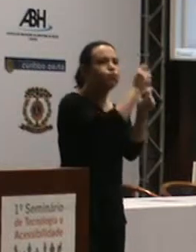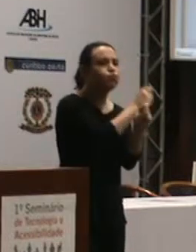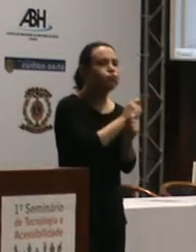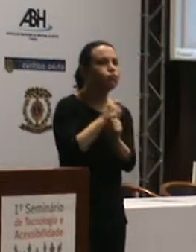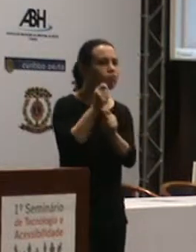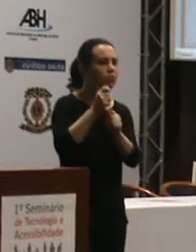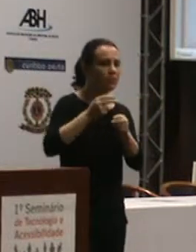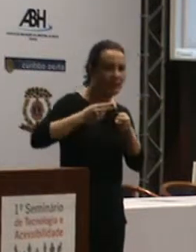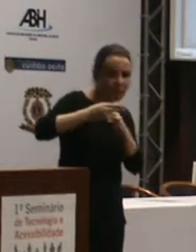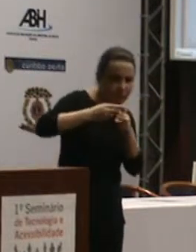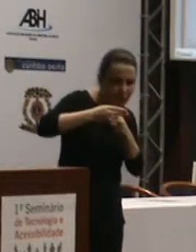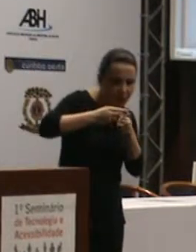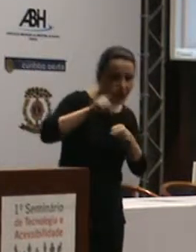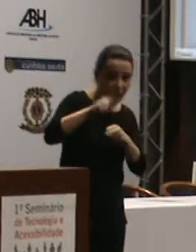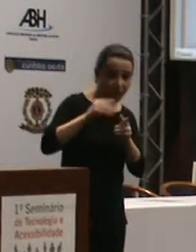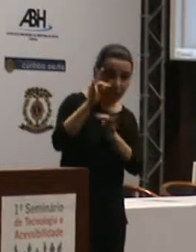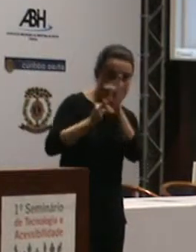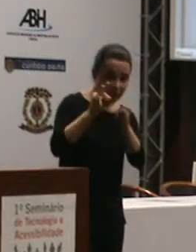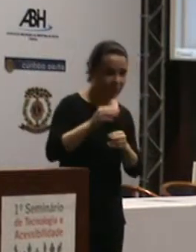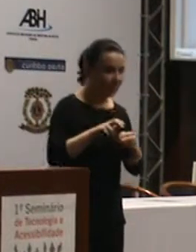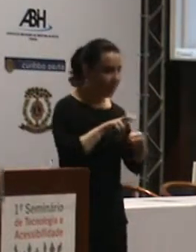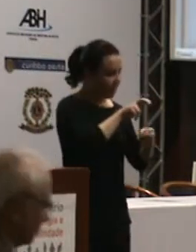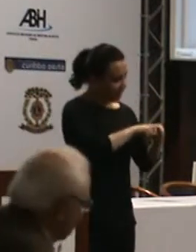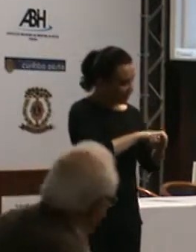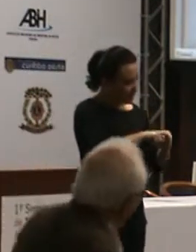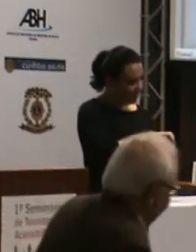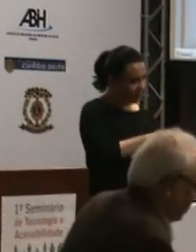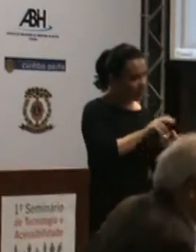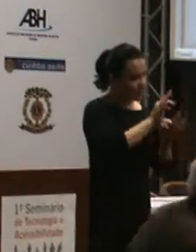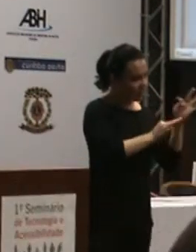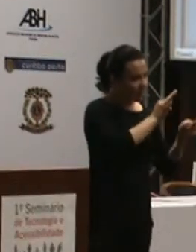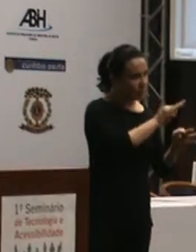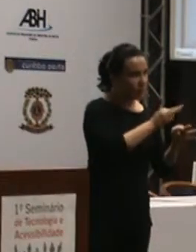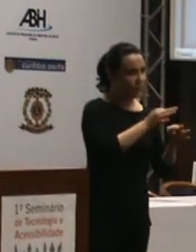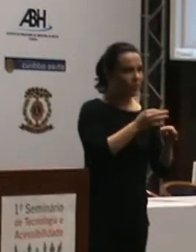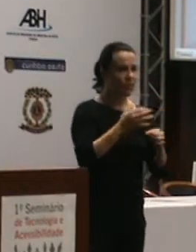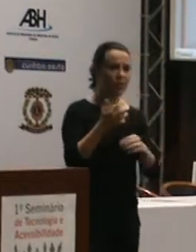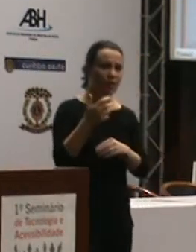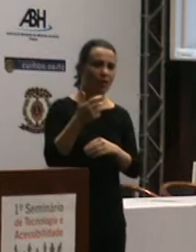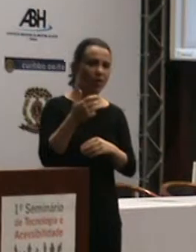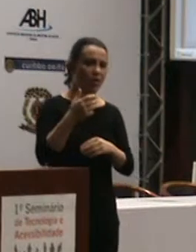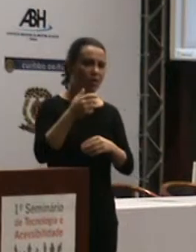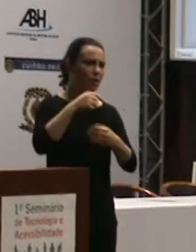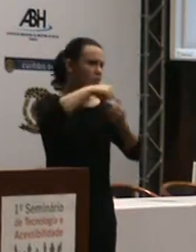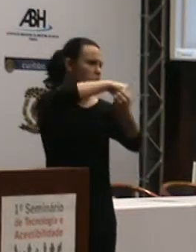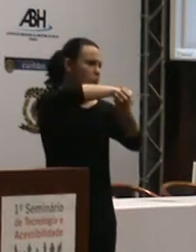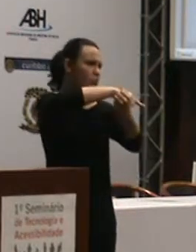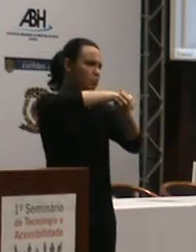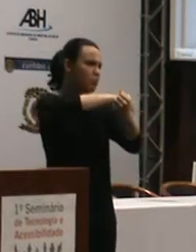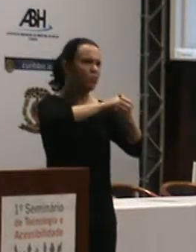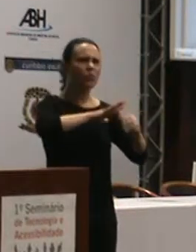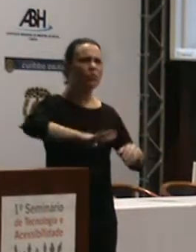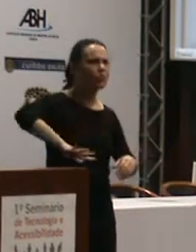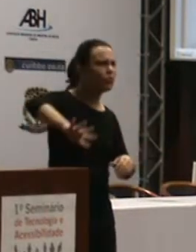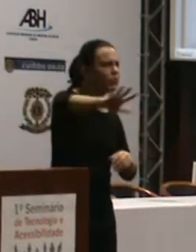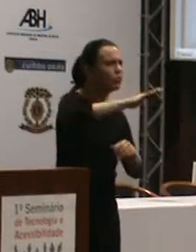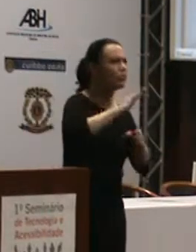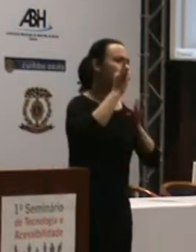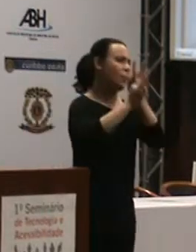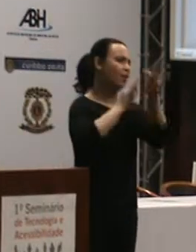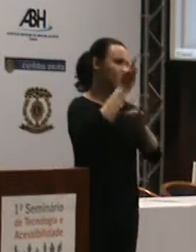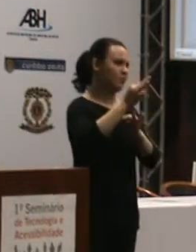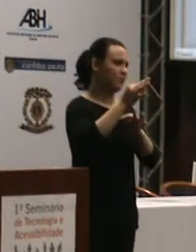a cadeira é uma tecnologia, o soro fisiológico é uma tecnologia social. Então, vendo a tecnologia dessa maneira,